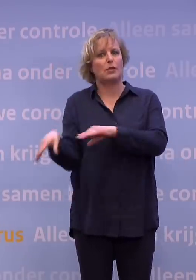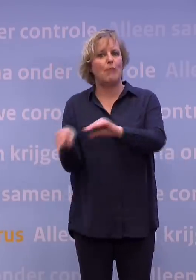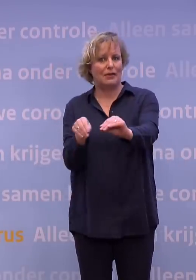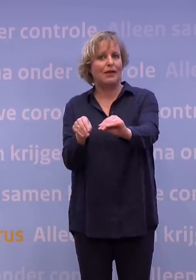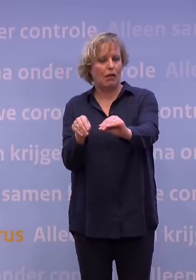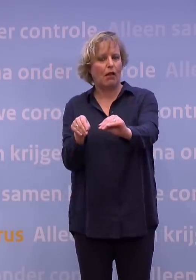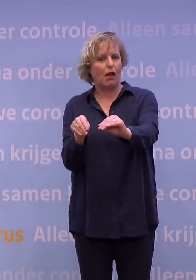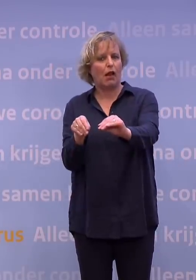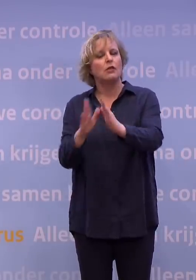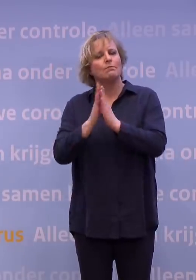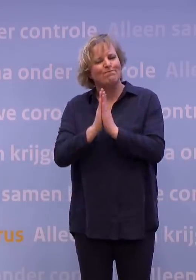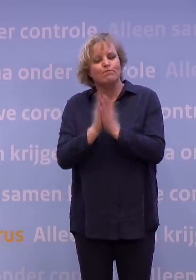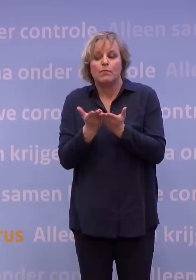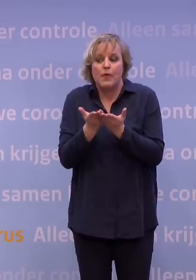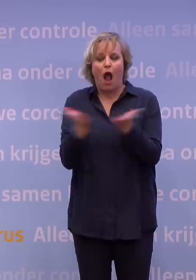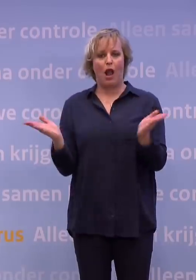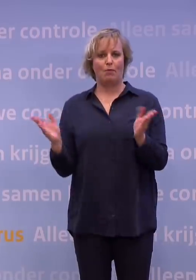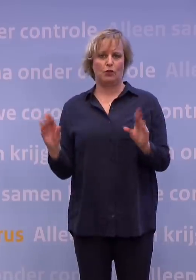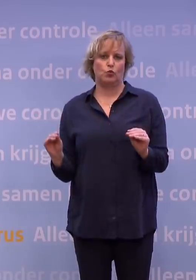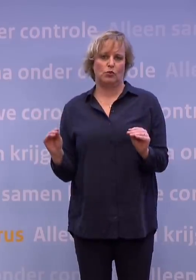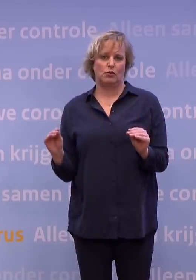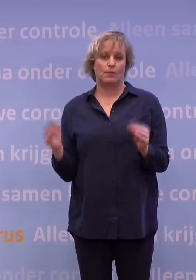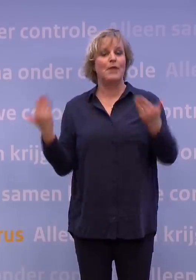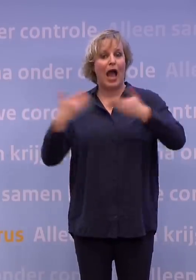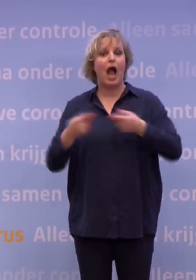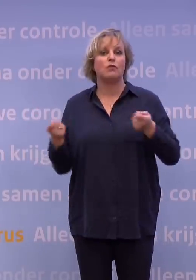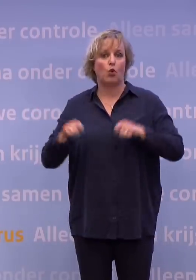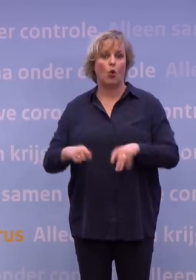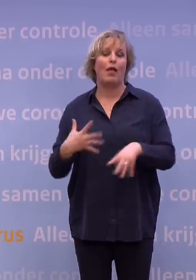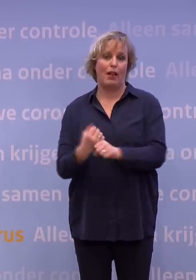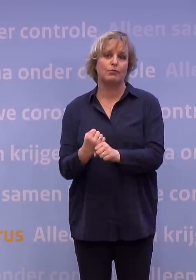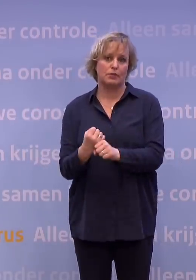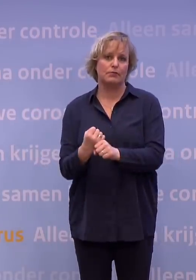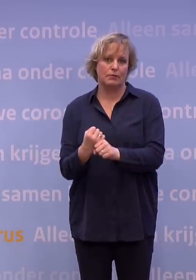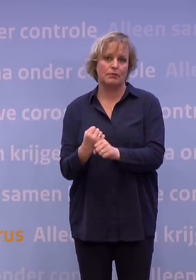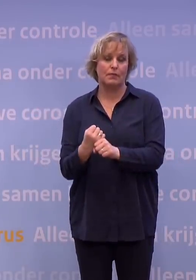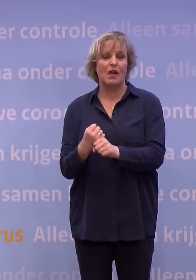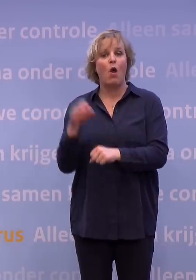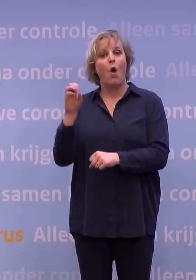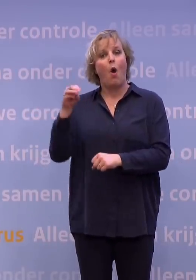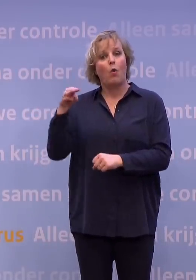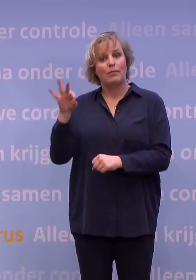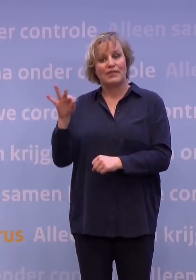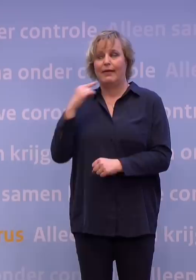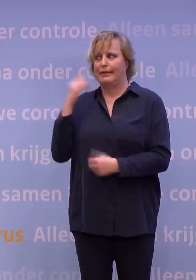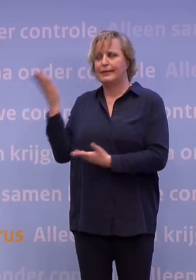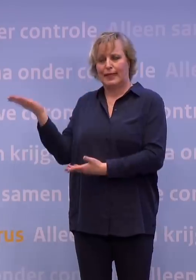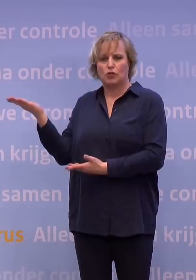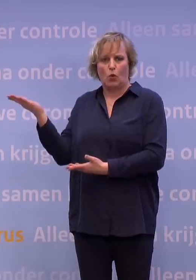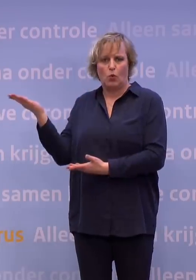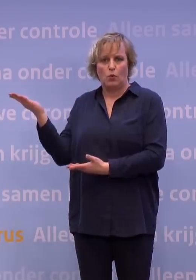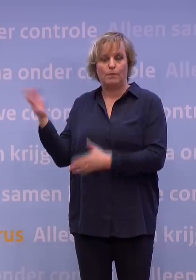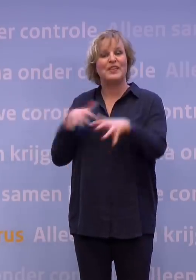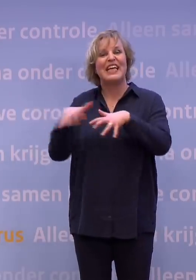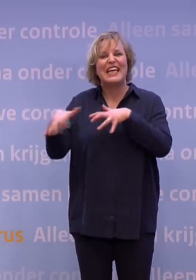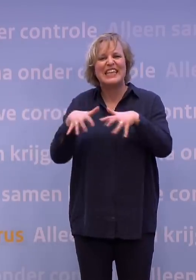maatregelen, laten we dat met z'n allen doen. En die avondklok draagt dan bij. Dat laat ook het Outbreak Management Team zien. Het risico